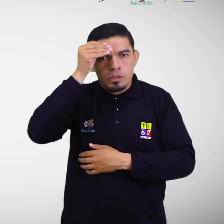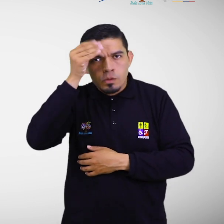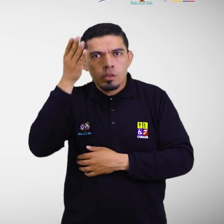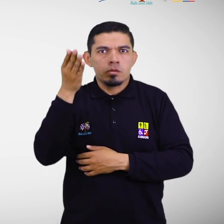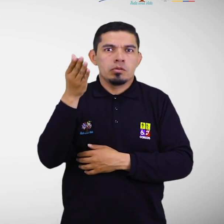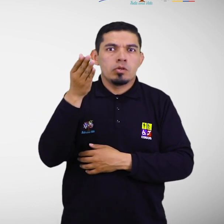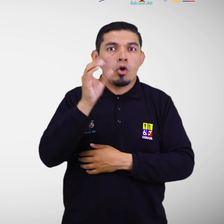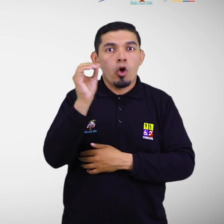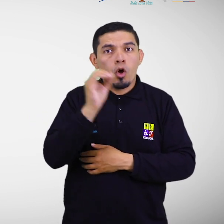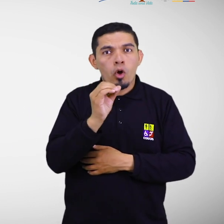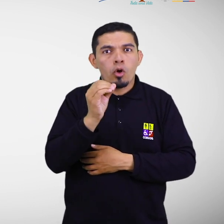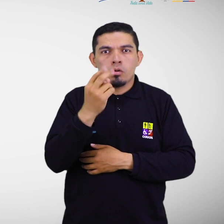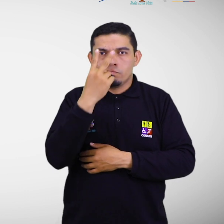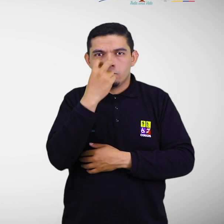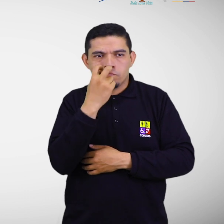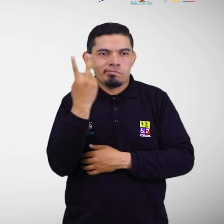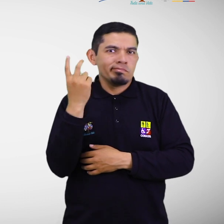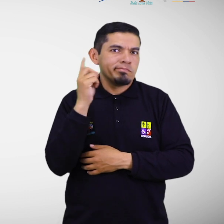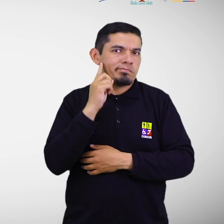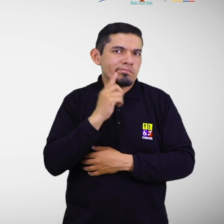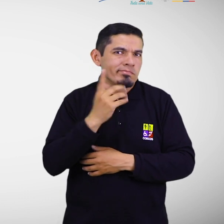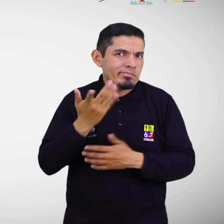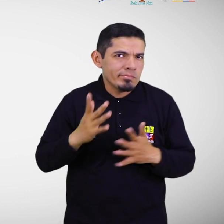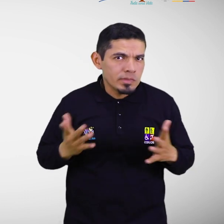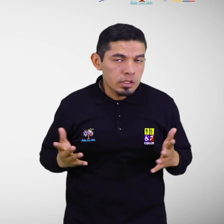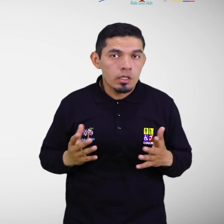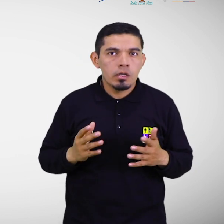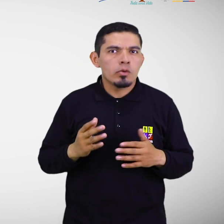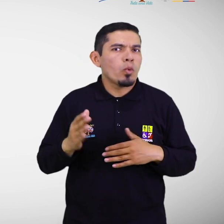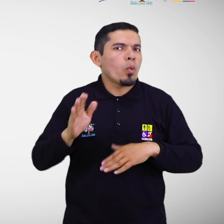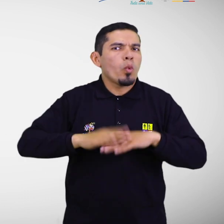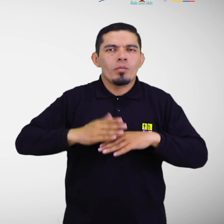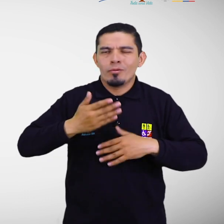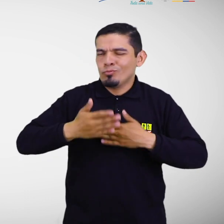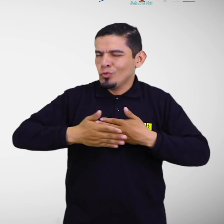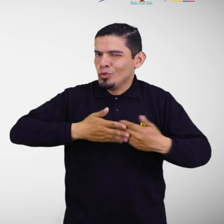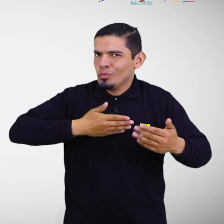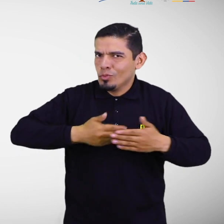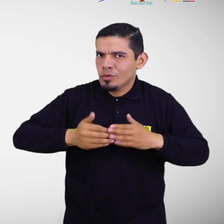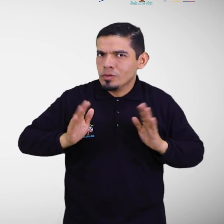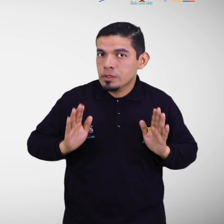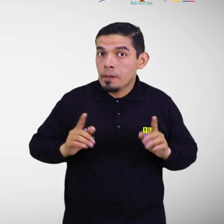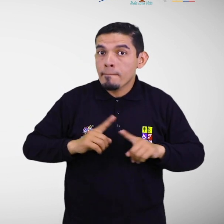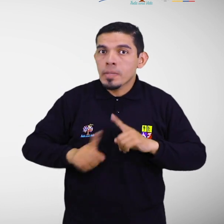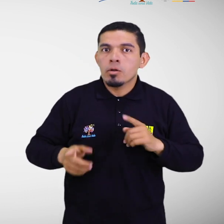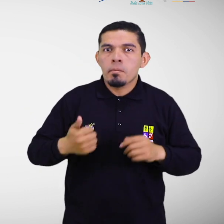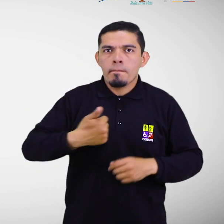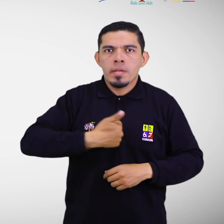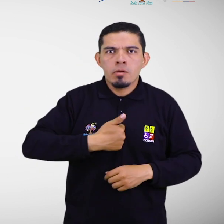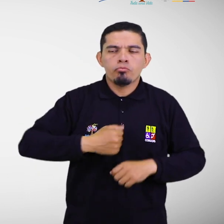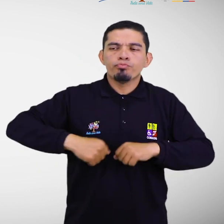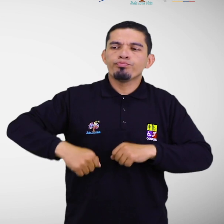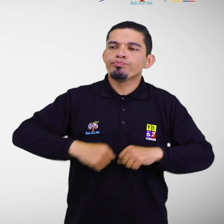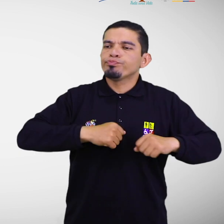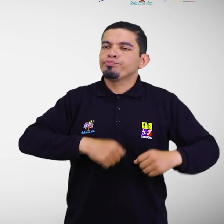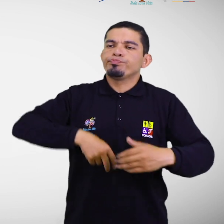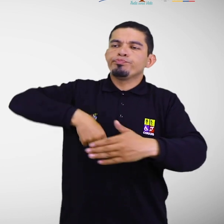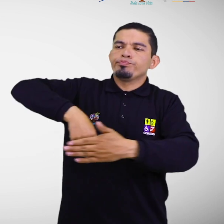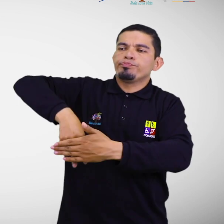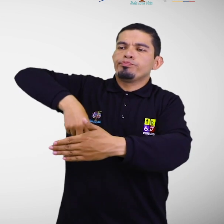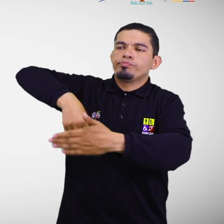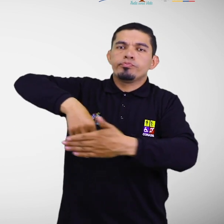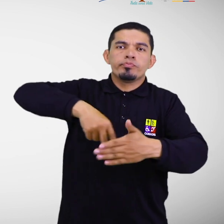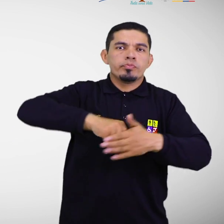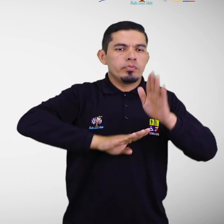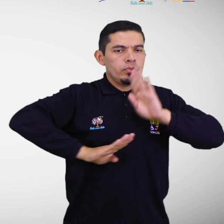intelectuales o sensoriales, con independencia de la causa que la hubiere originado, ve restringida permanentemente su capacidad